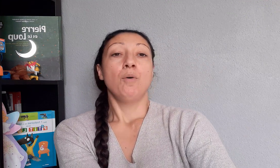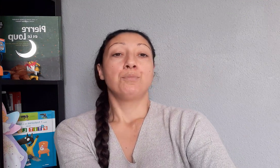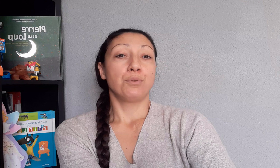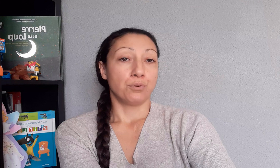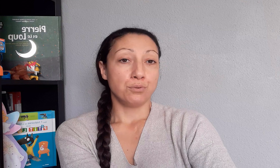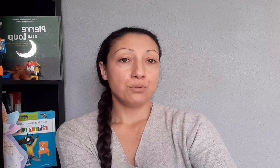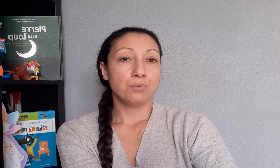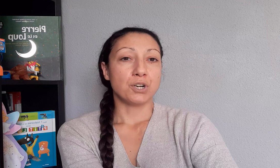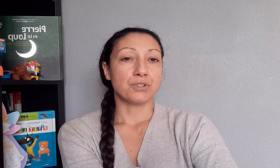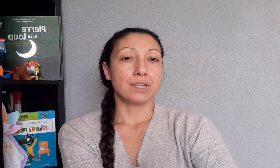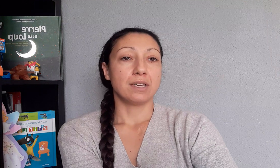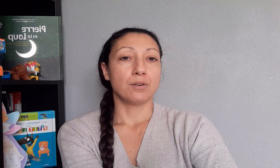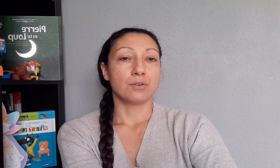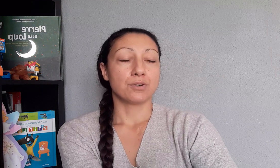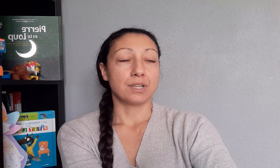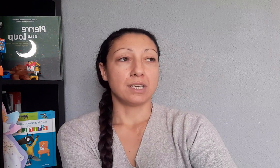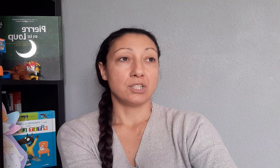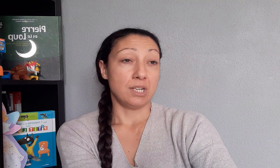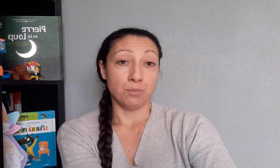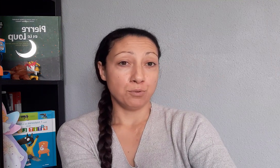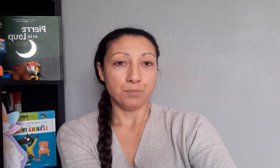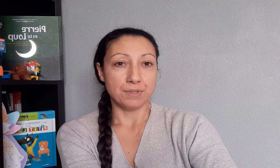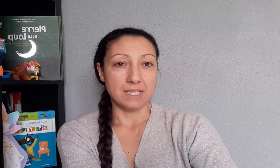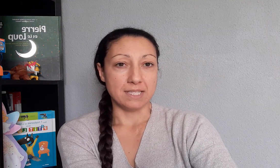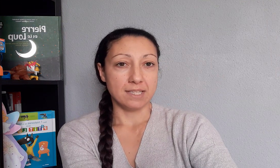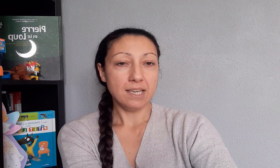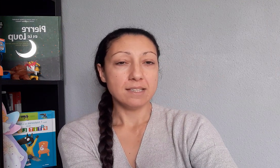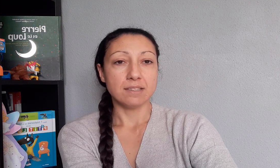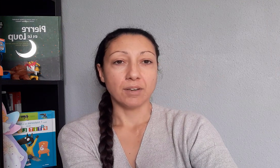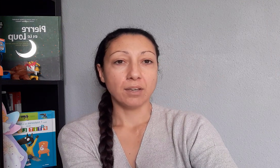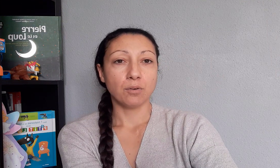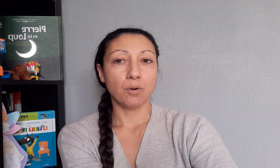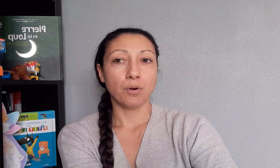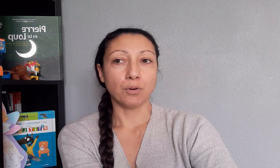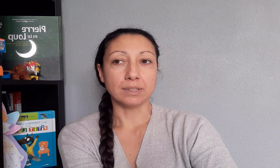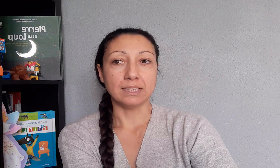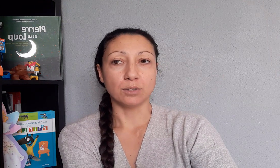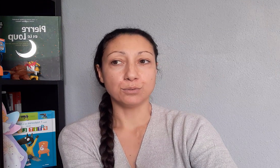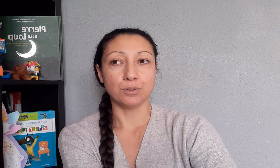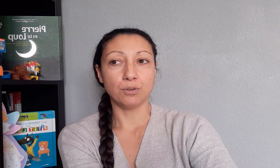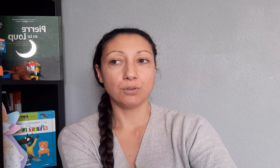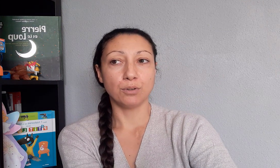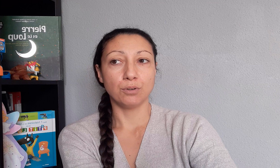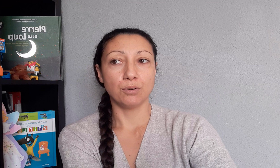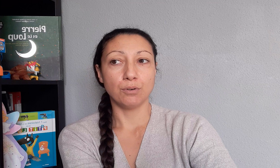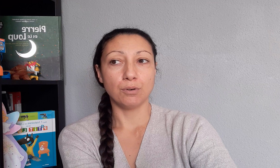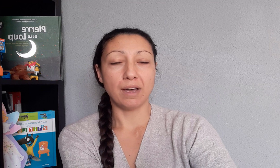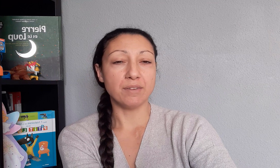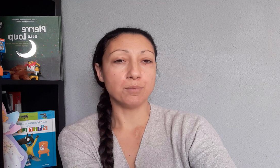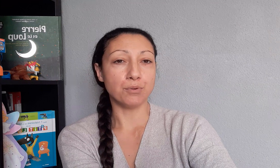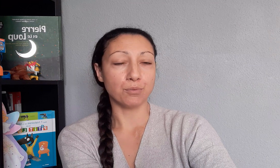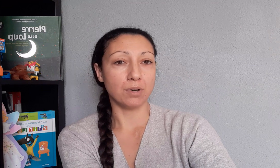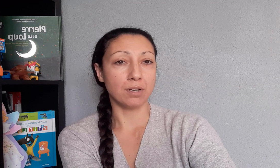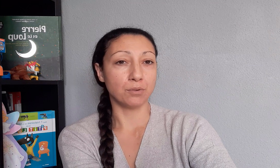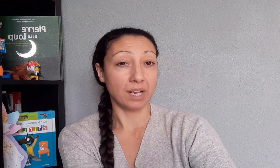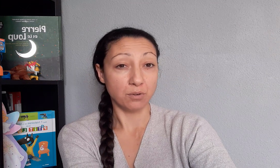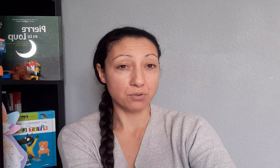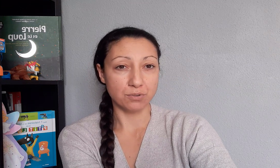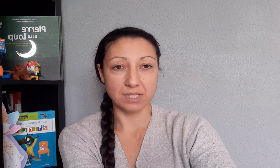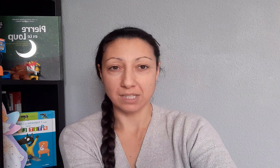Pour le coup, moi je l'ai beaucoup utilisé et c'est vrai que quand les enfants avaient besoin de quelque chose et